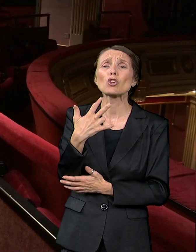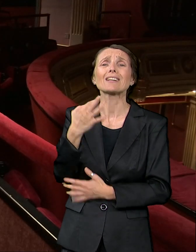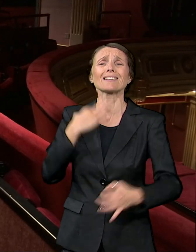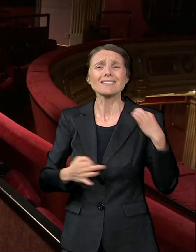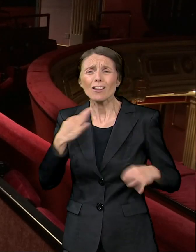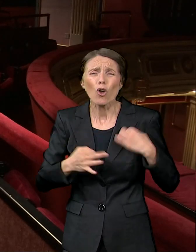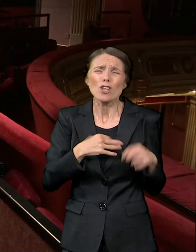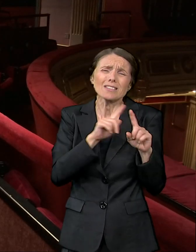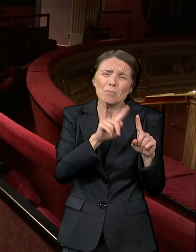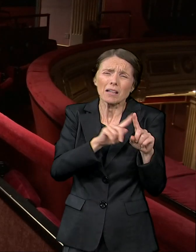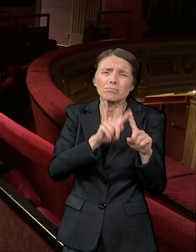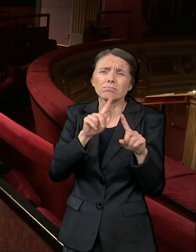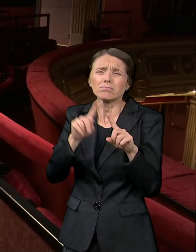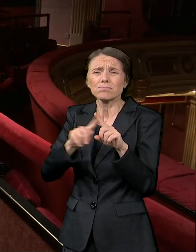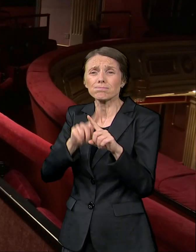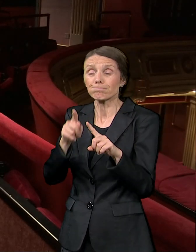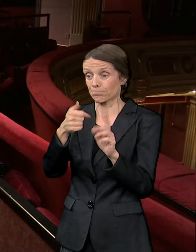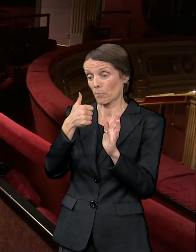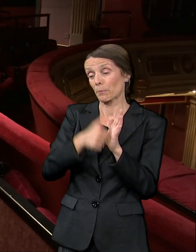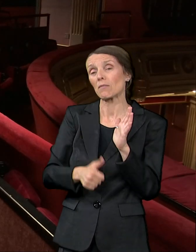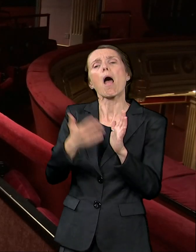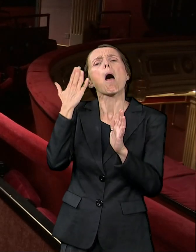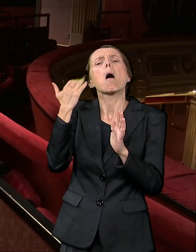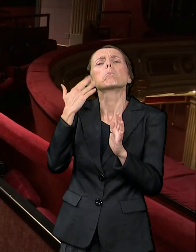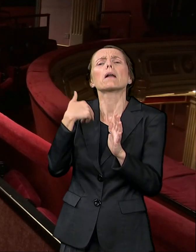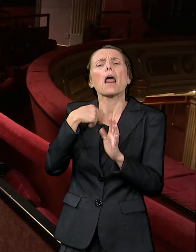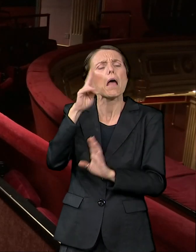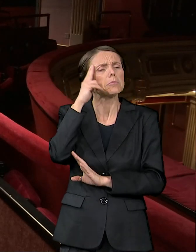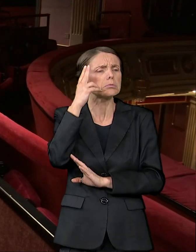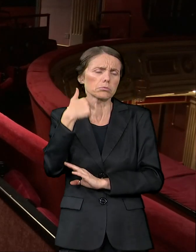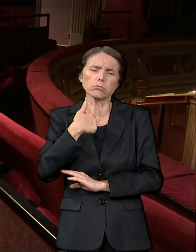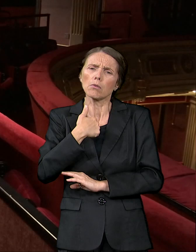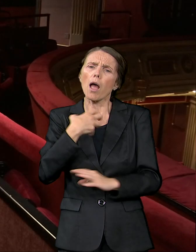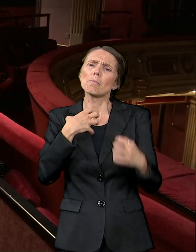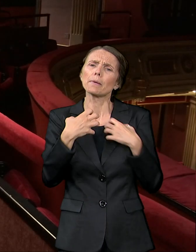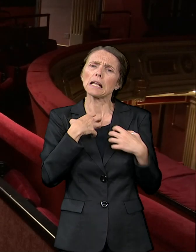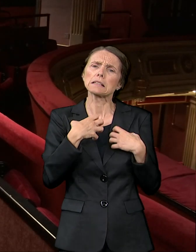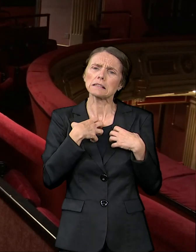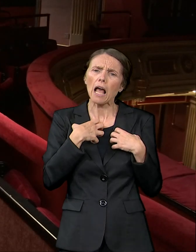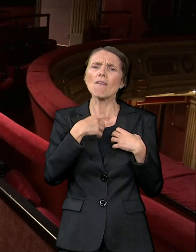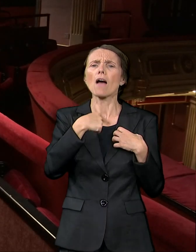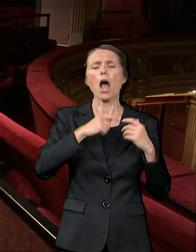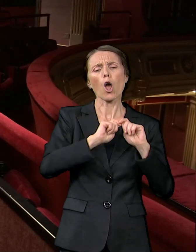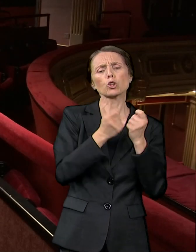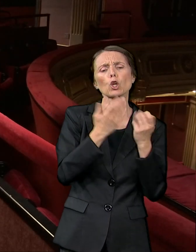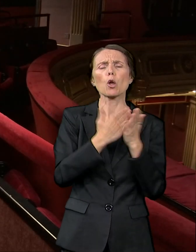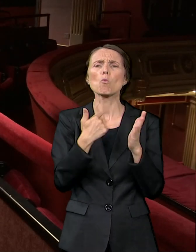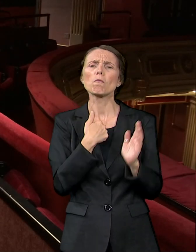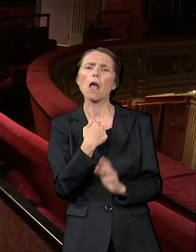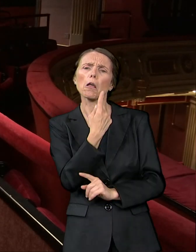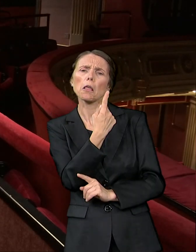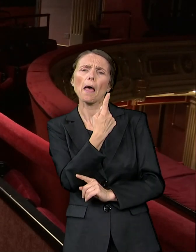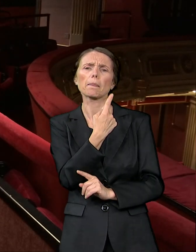i prvi put u životu tad sam radila sa velikim timom koji je obsluživao predstavu, jer obično su imala